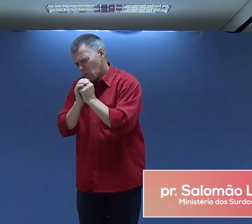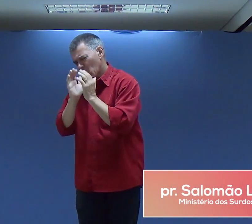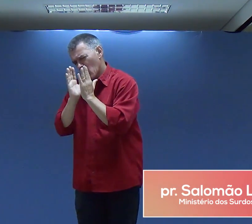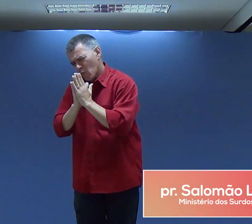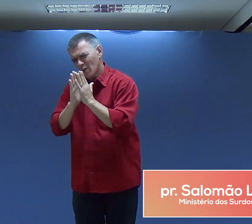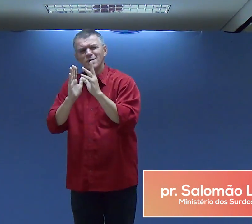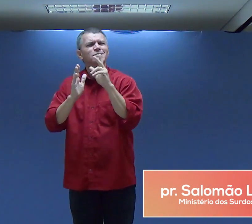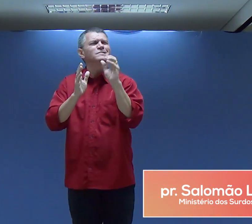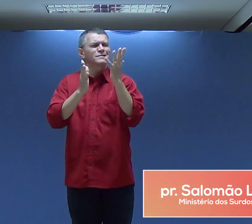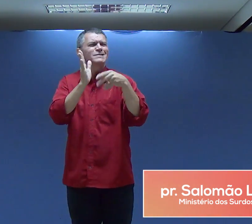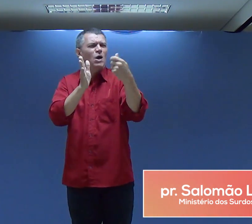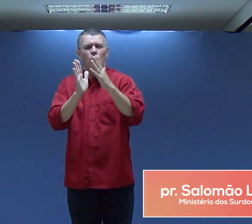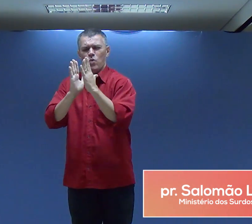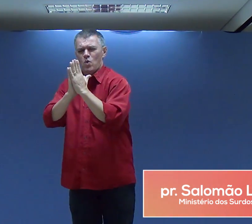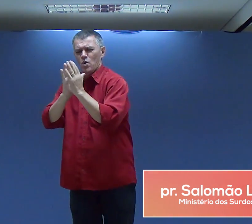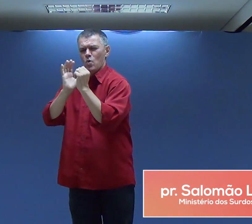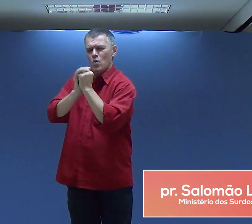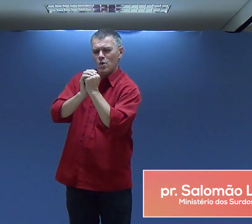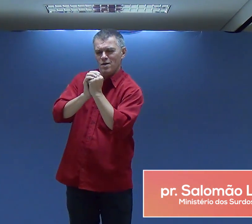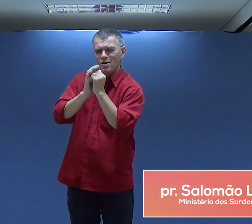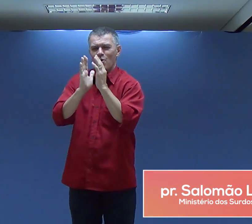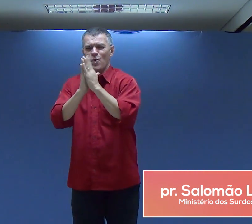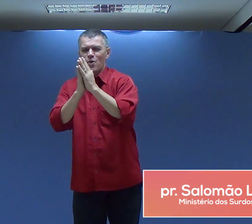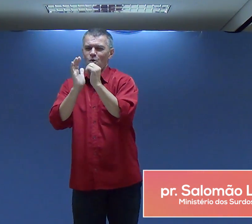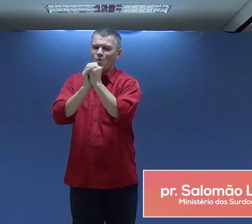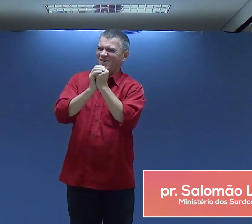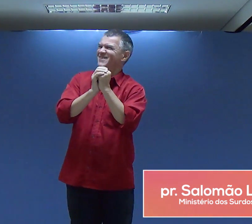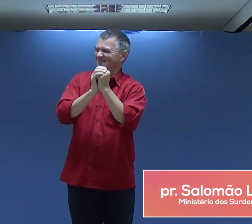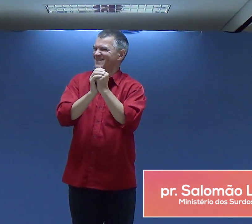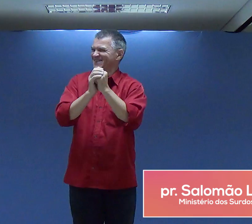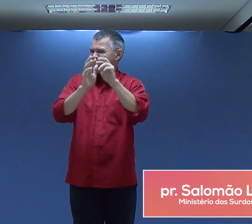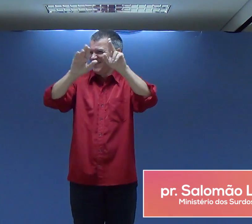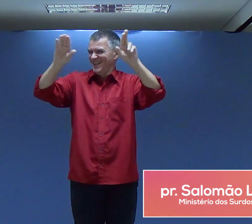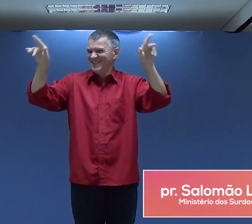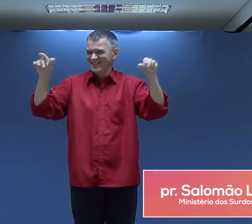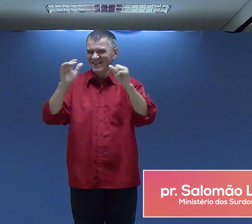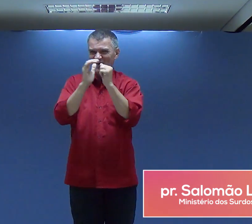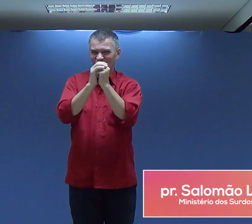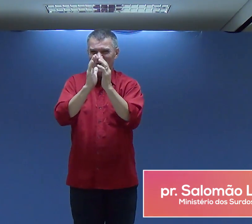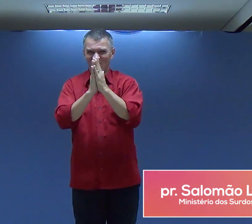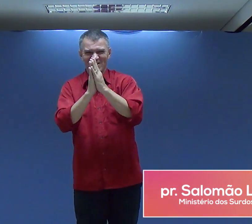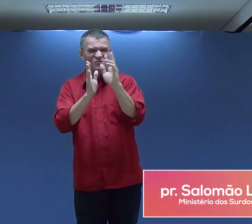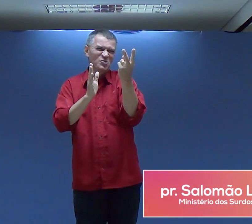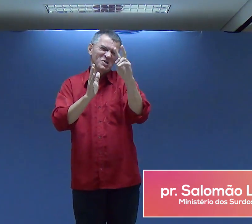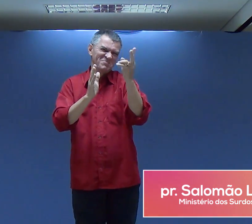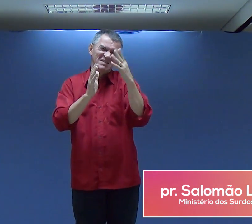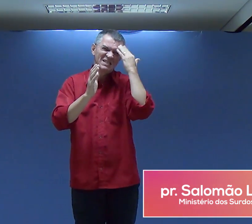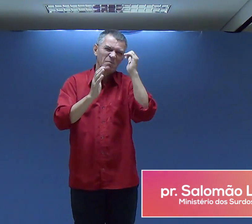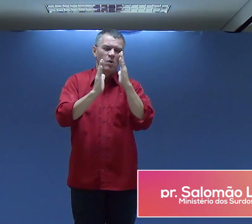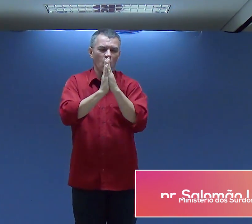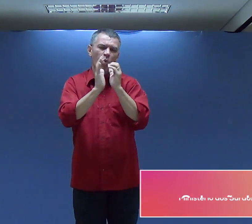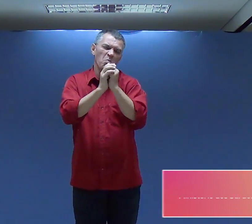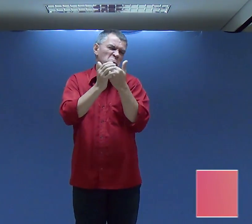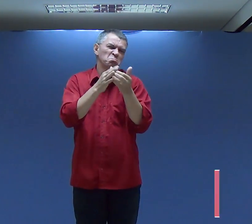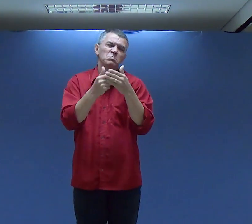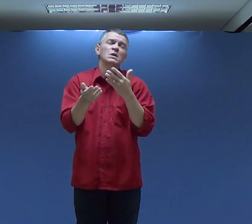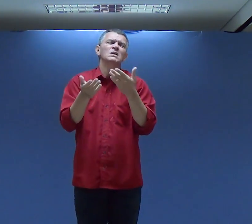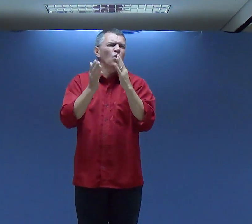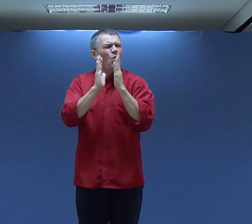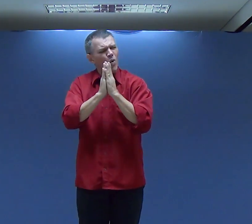A respeito de oração, sabe? A oração e o sinal amém Sabe esse sinal? De oração, aqui nós usamos